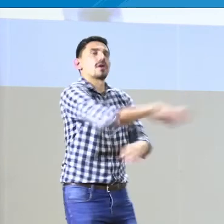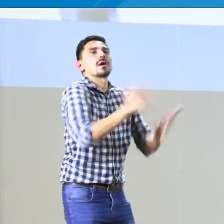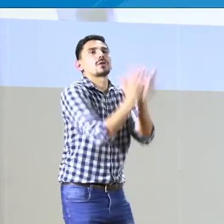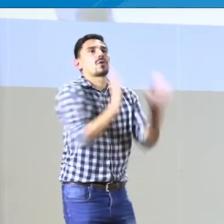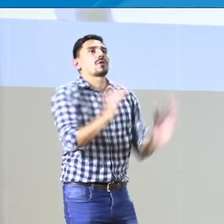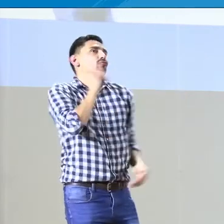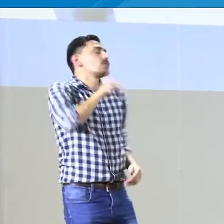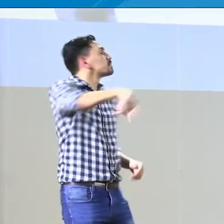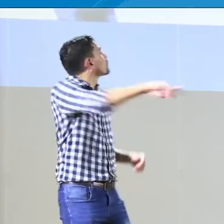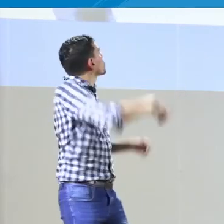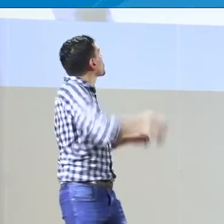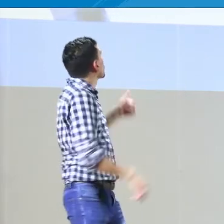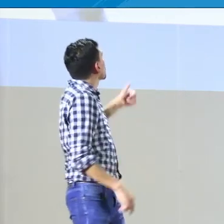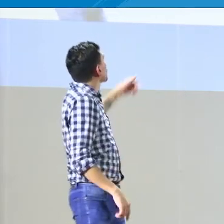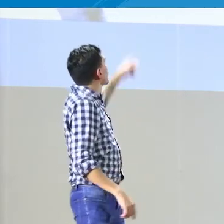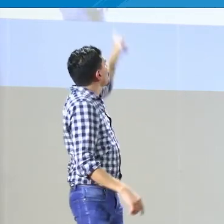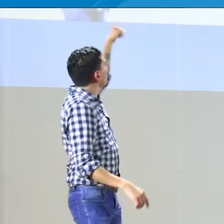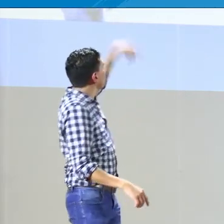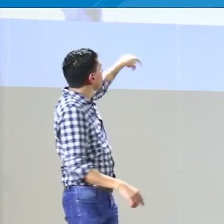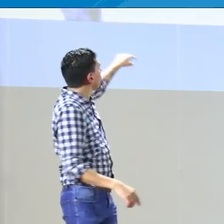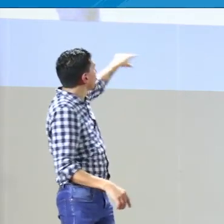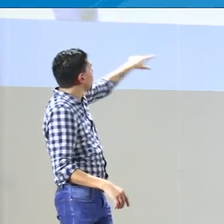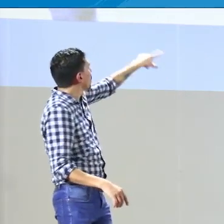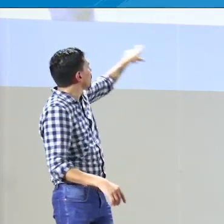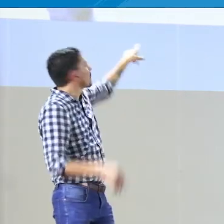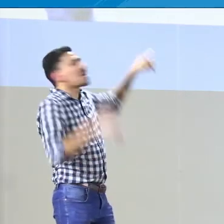didácticas, estrategias para la educación de las personas sordas.